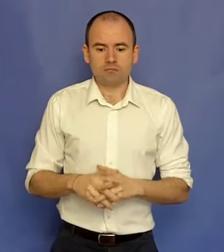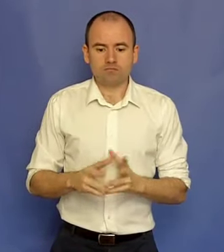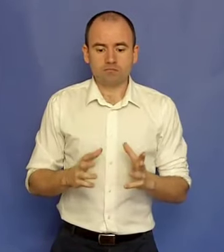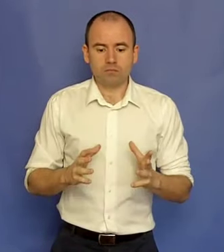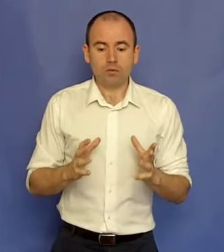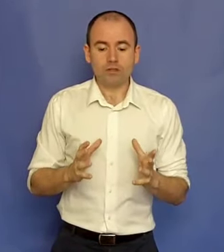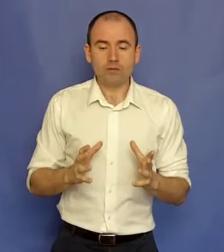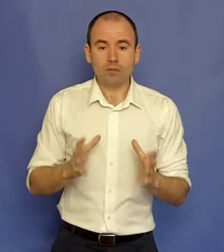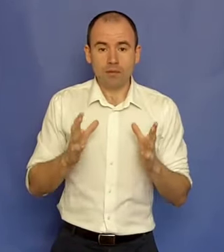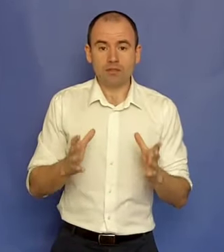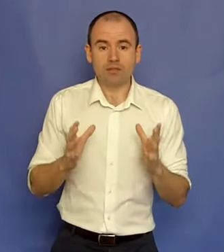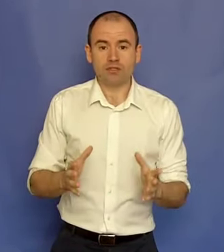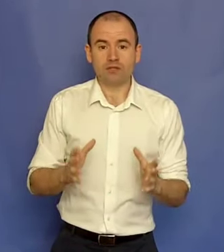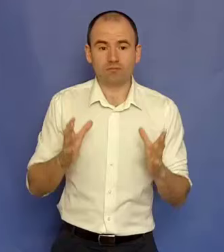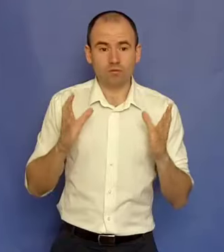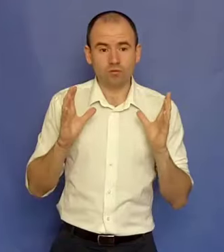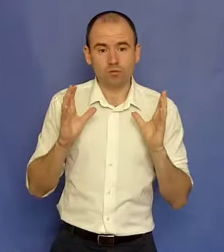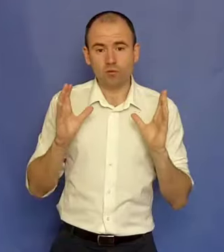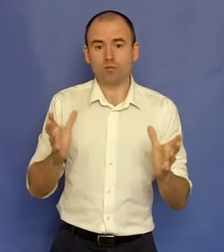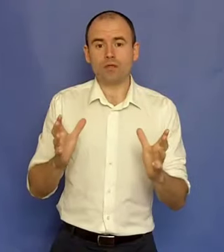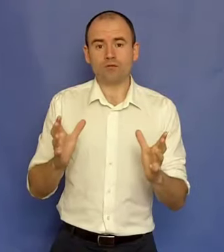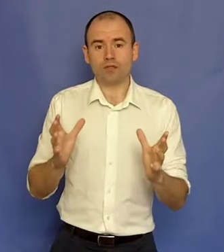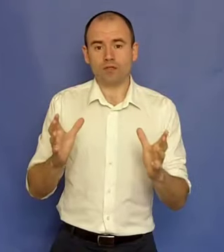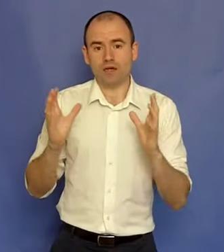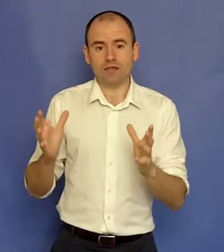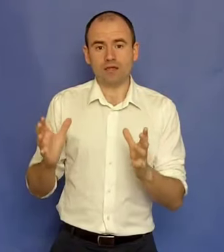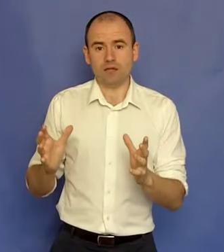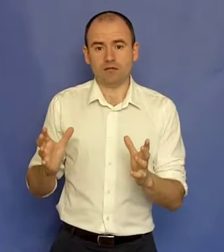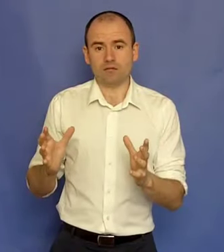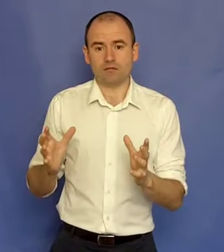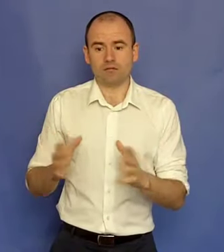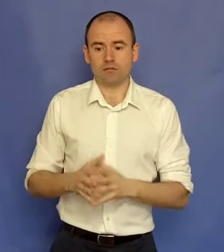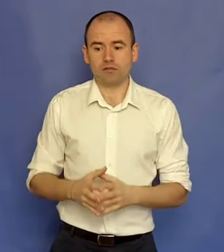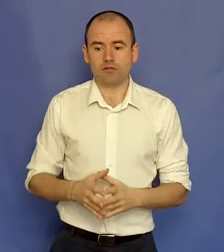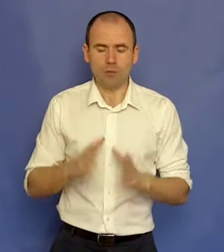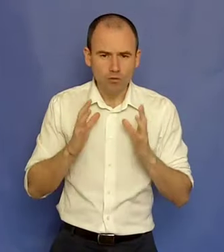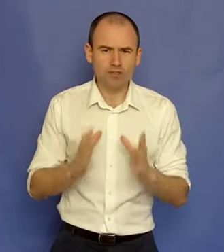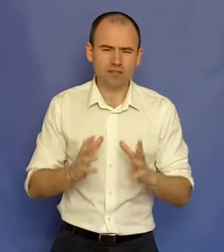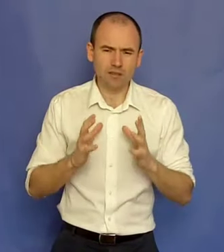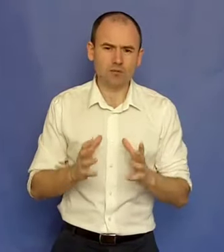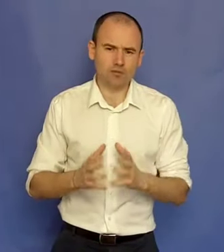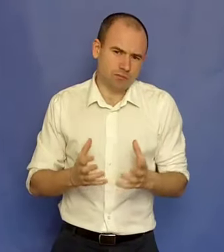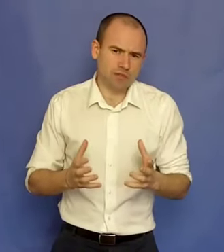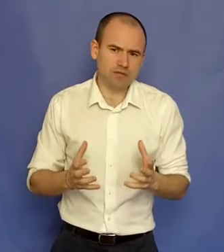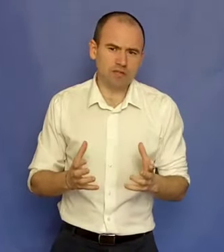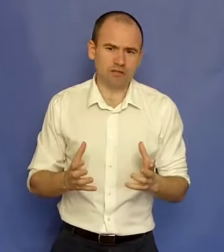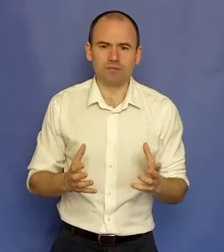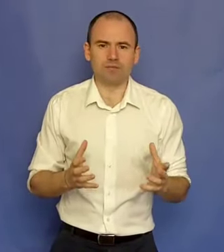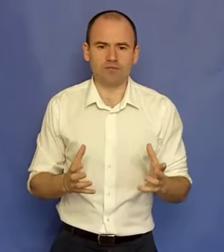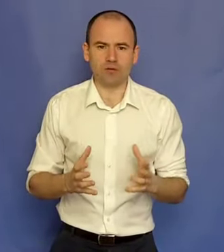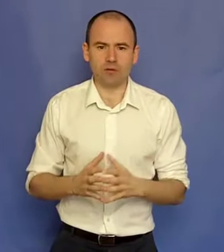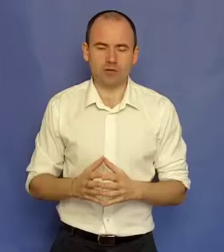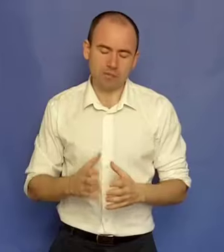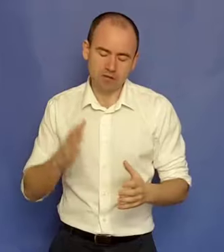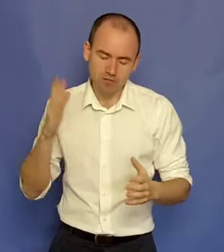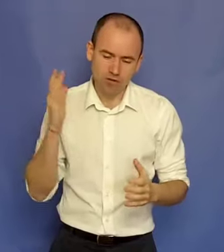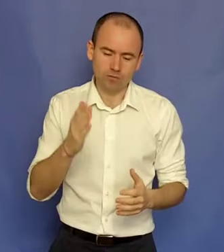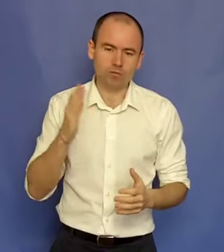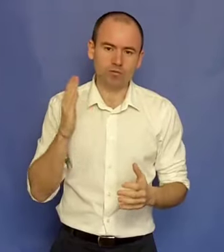Și pur și simplu mi-am ales greșit tot domeniul vieții, cariera. Și am muncit cât am putut să-mi perseveren de felul meu. Și am mers foarte mult pe